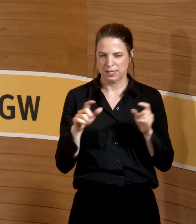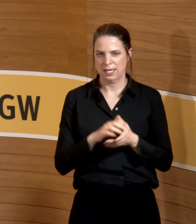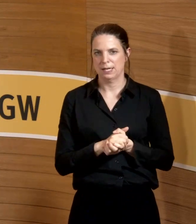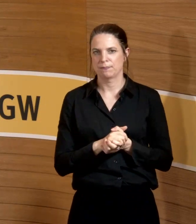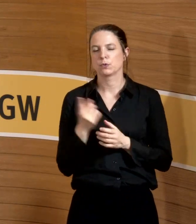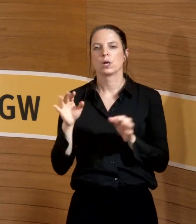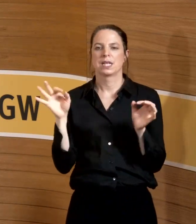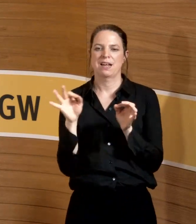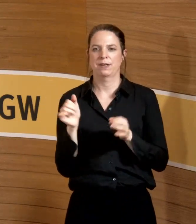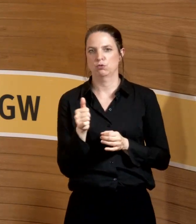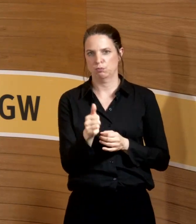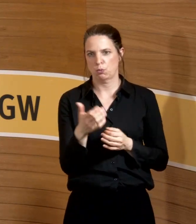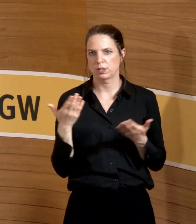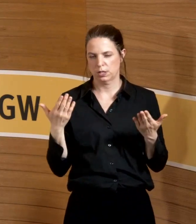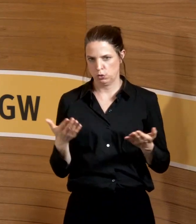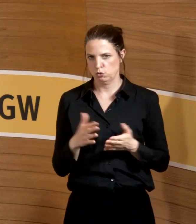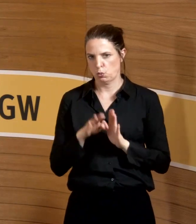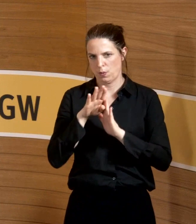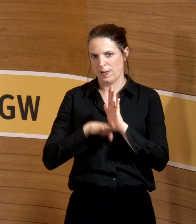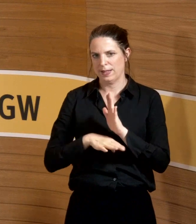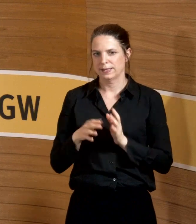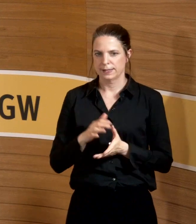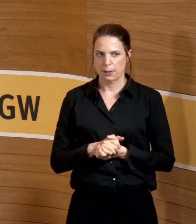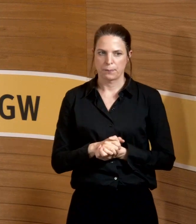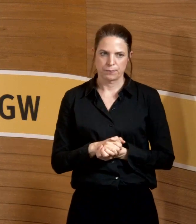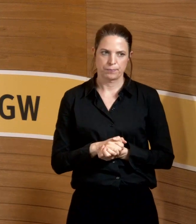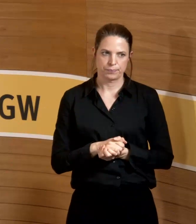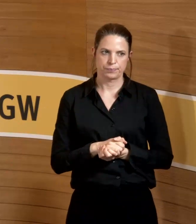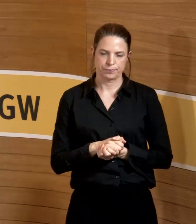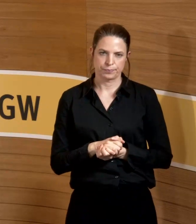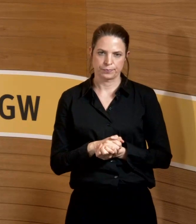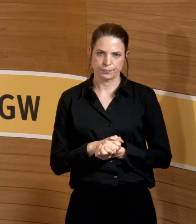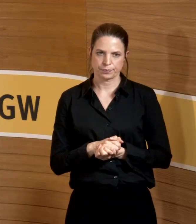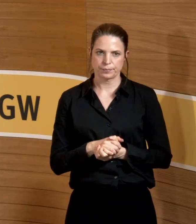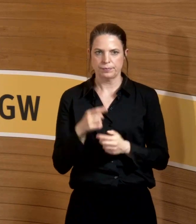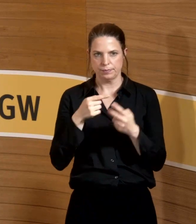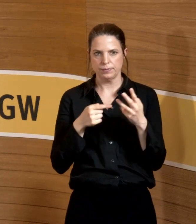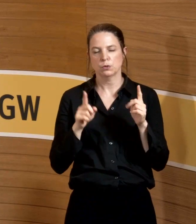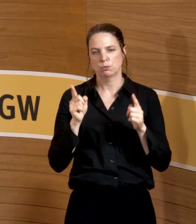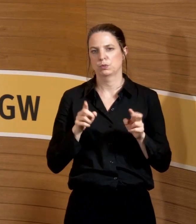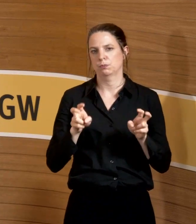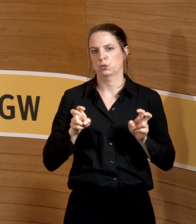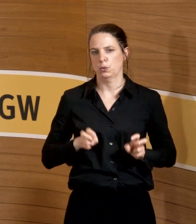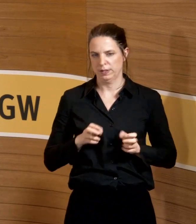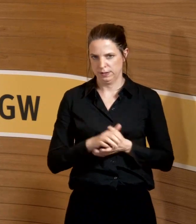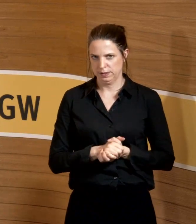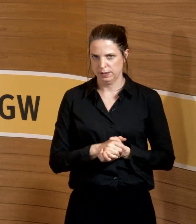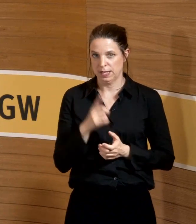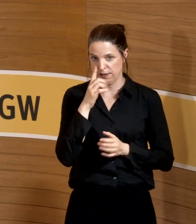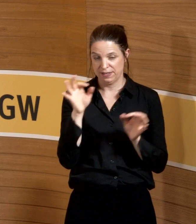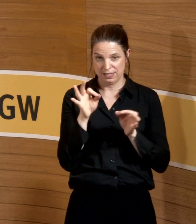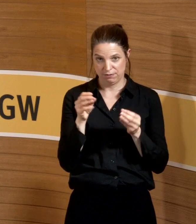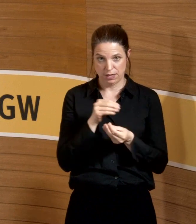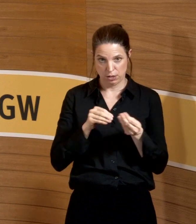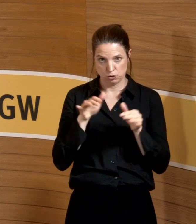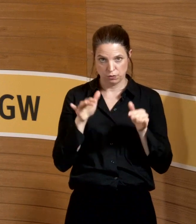unserer Gefährdungsbeurteilung wiederum die Liste, was sozusagen zu berücksichtigen ist. Wenn man Gefahrstoffe hat,